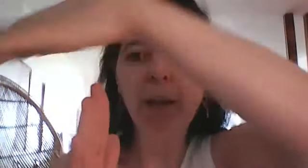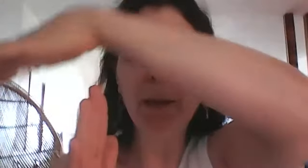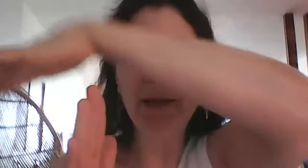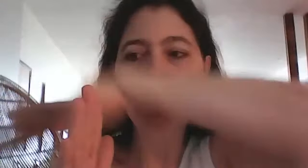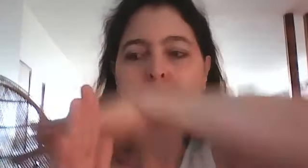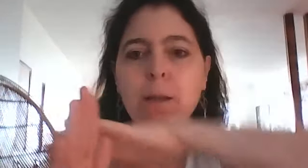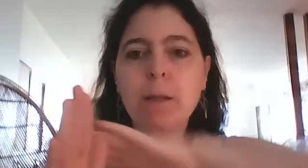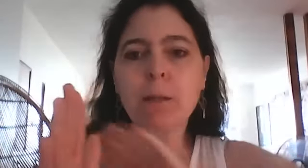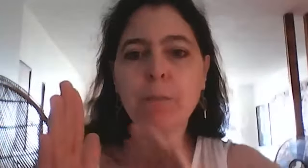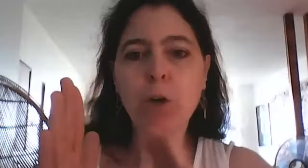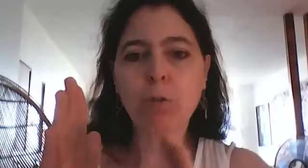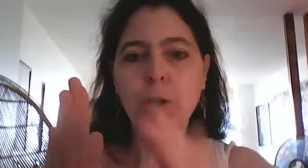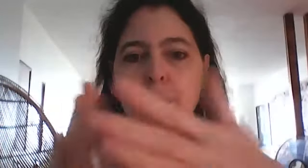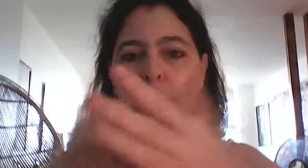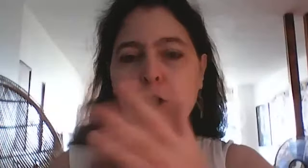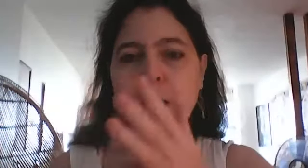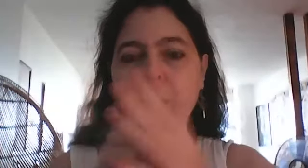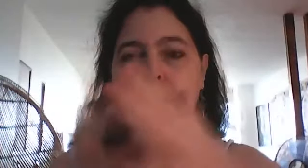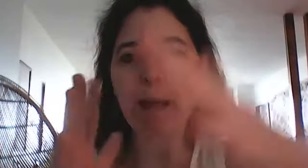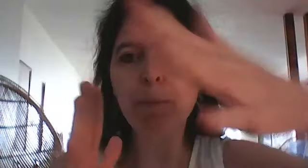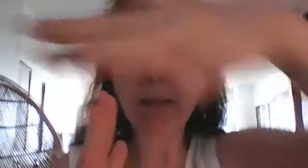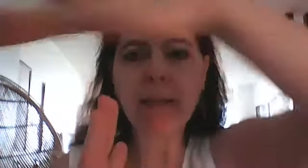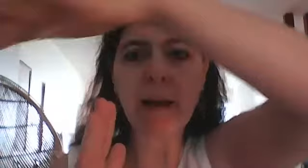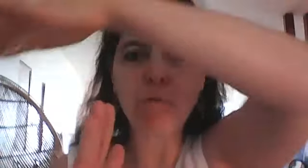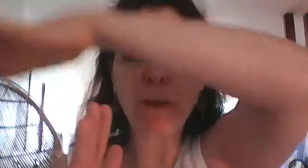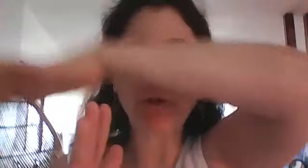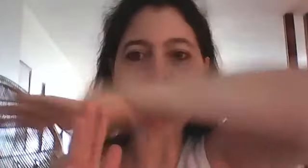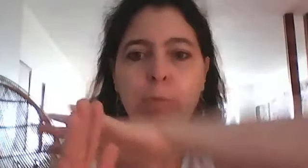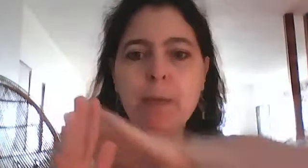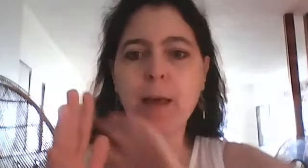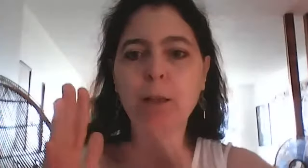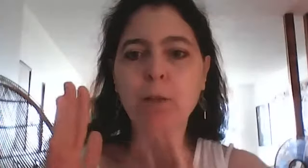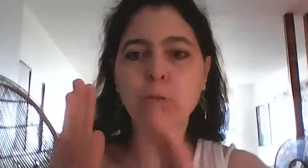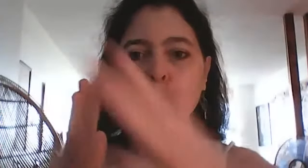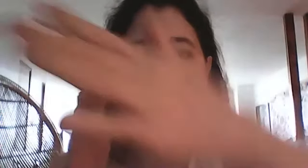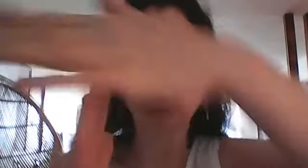la main donc c'est le chakra de la main qui envoie toute la lumière tout autour